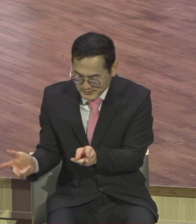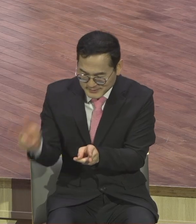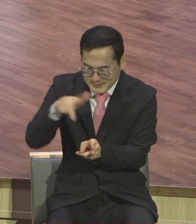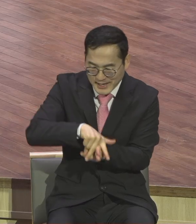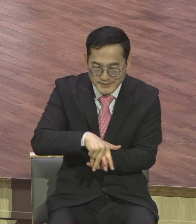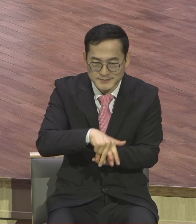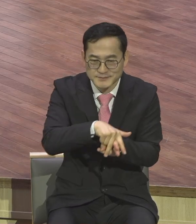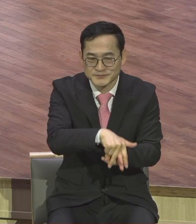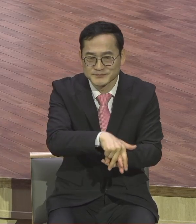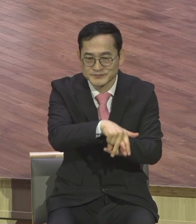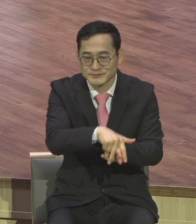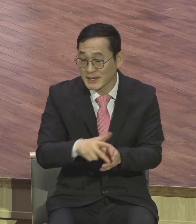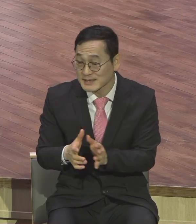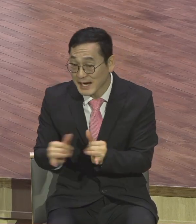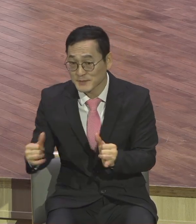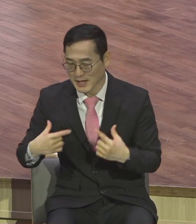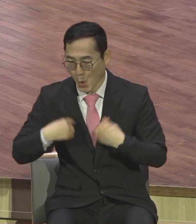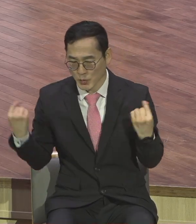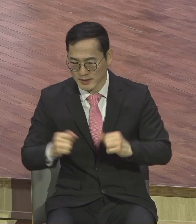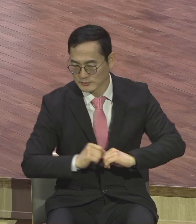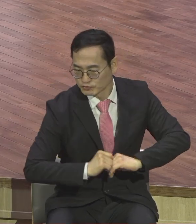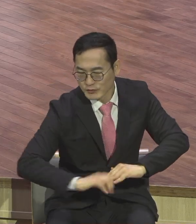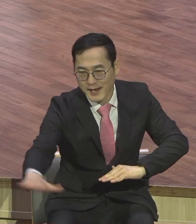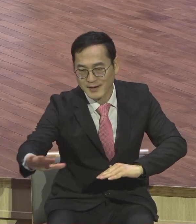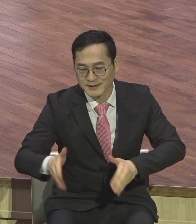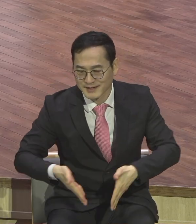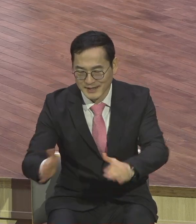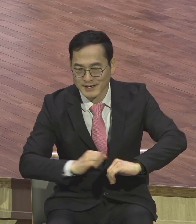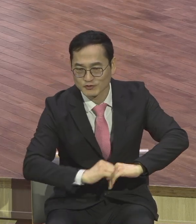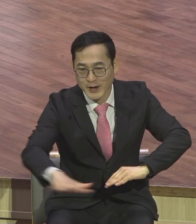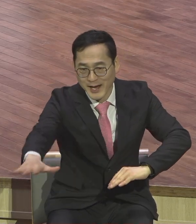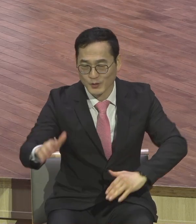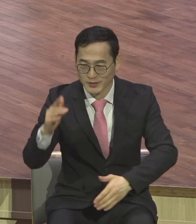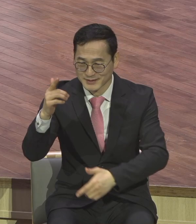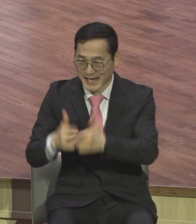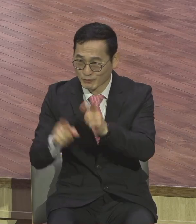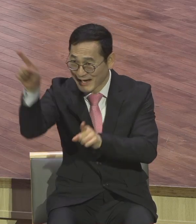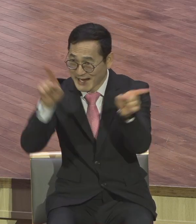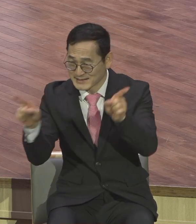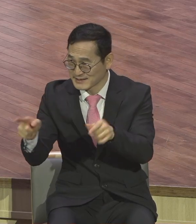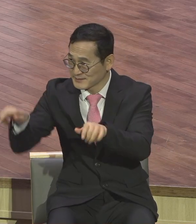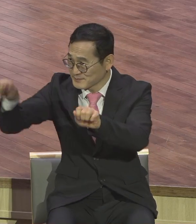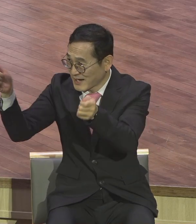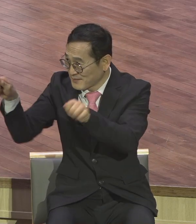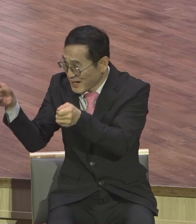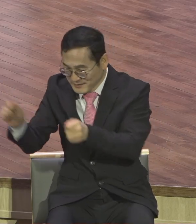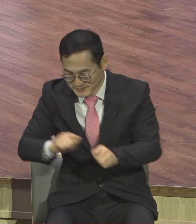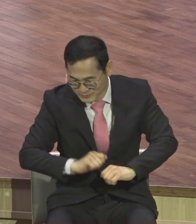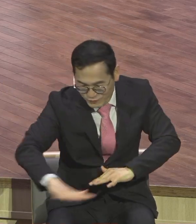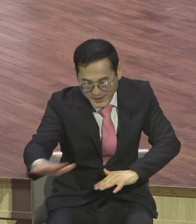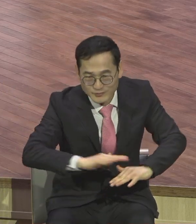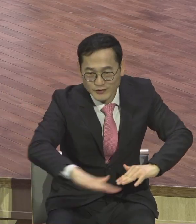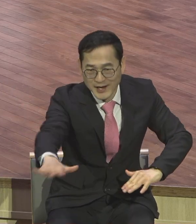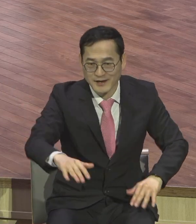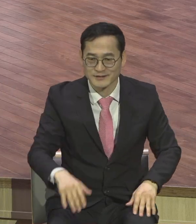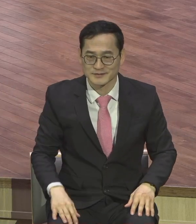그들의 그곳을 길에 펴고 다른 이들은 나뭇가지를 베어 길에 펴고 옆에서 가고 뒤에서